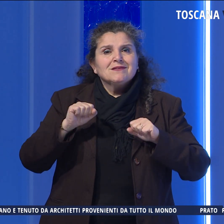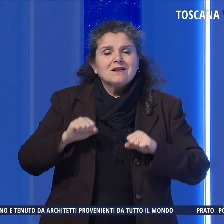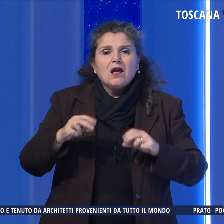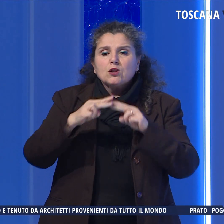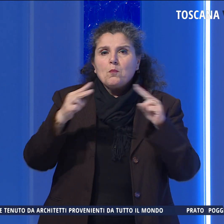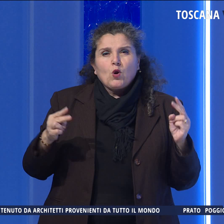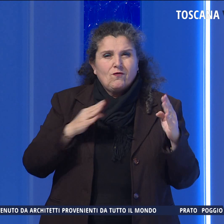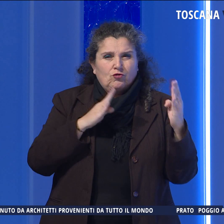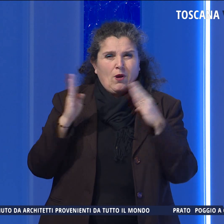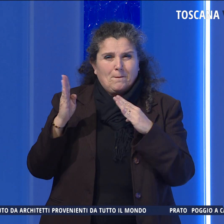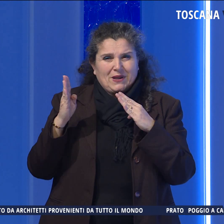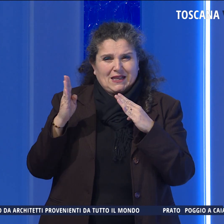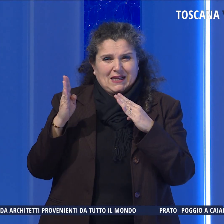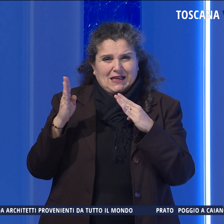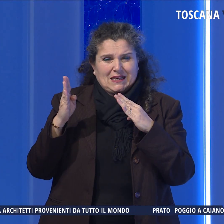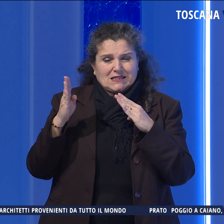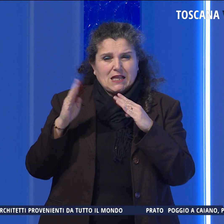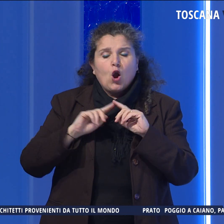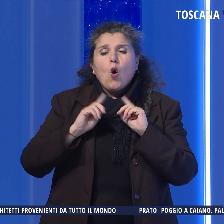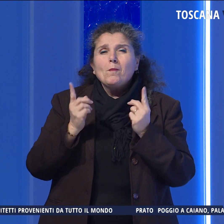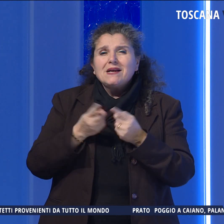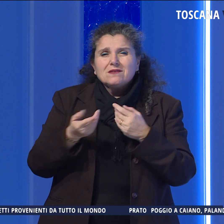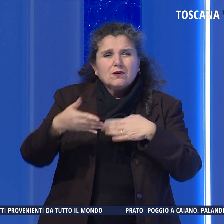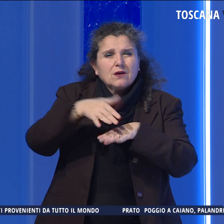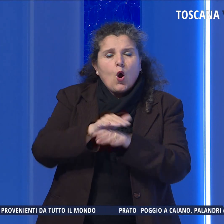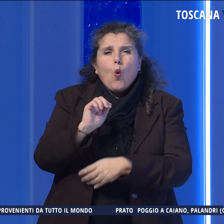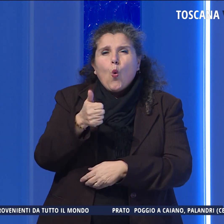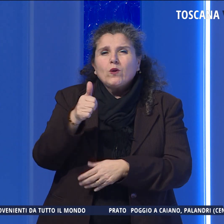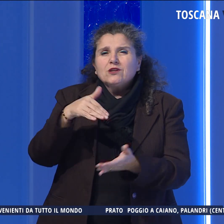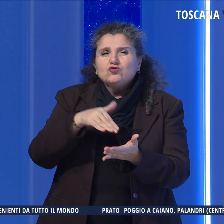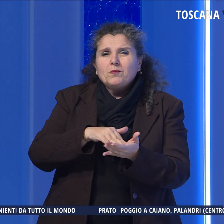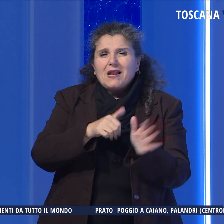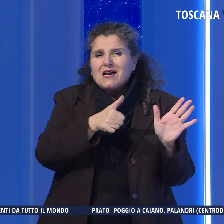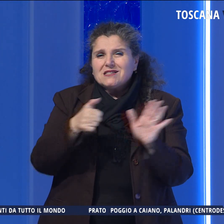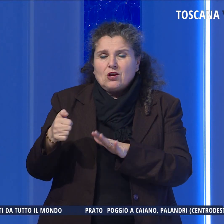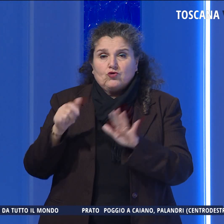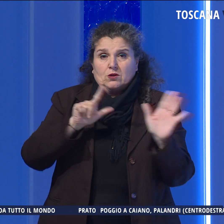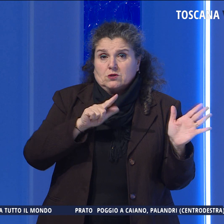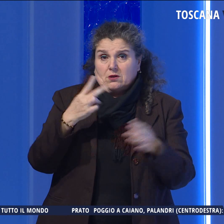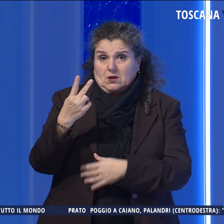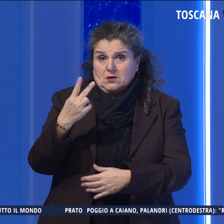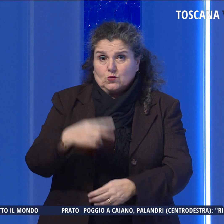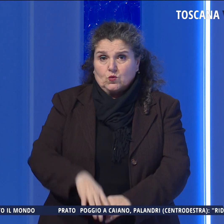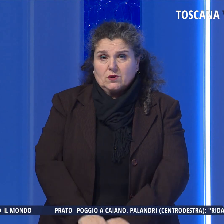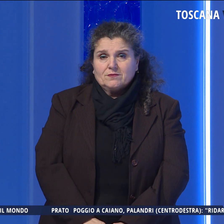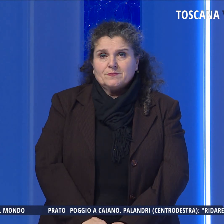provincia di Pisa e che porta il totale a 11 mila 672.